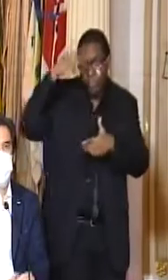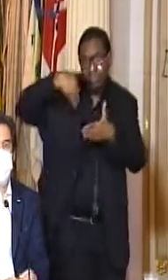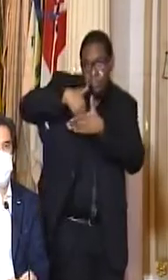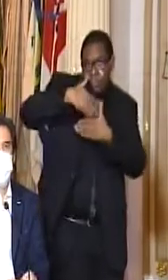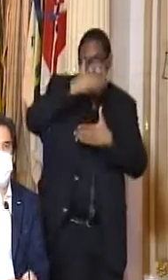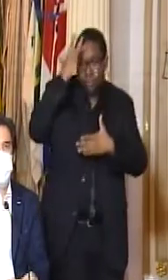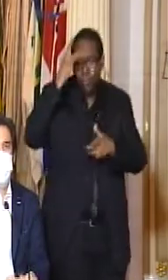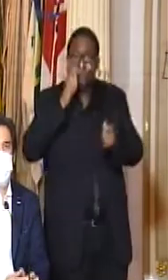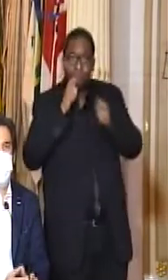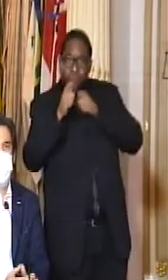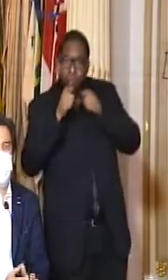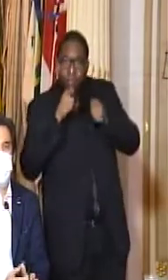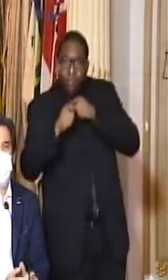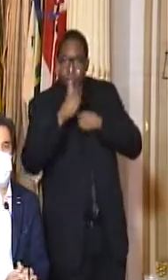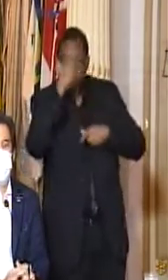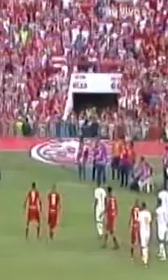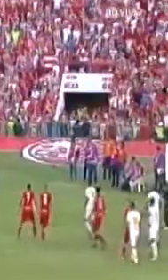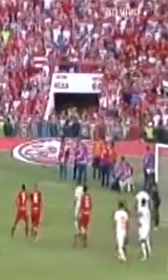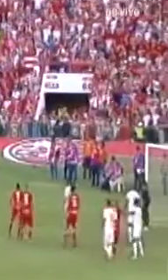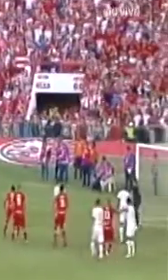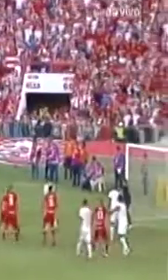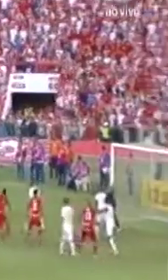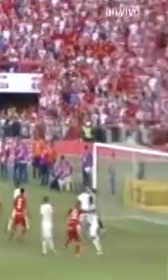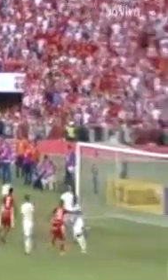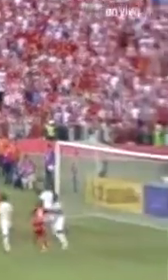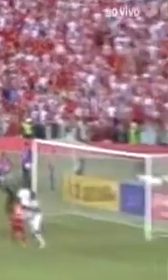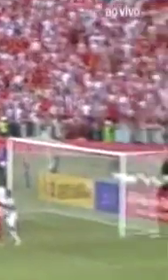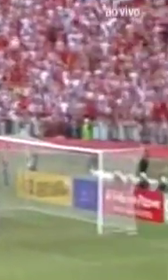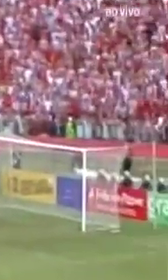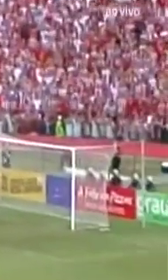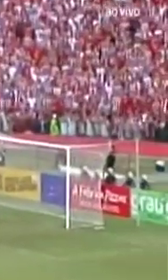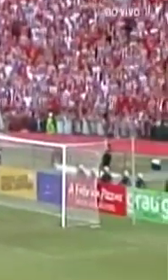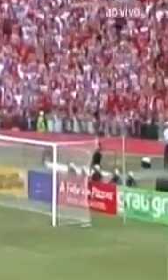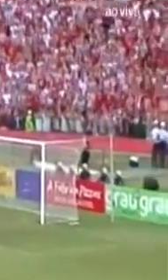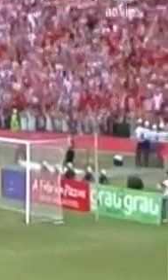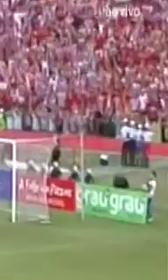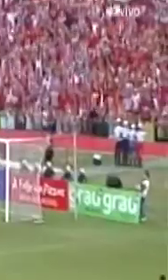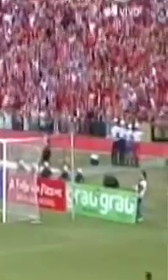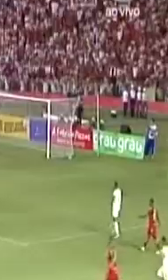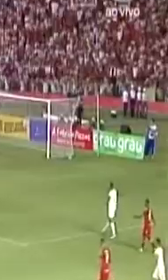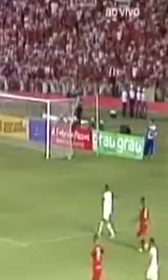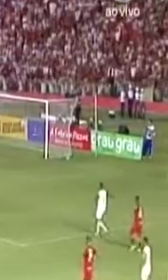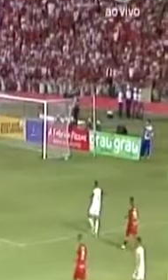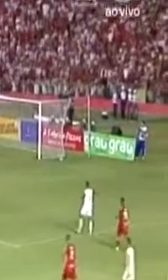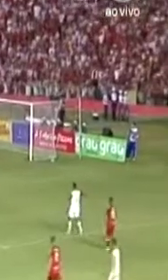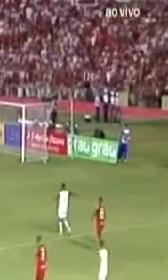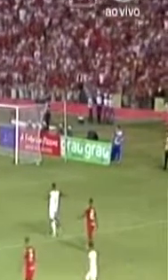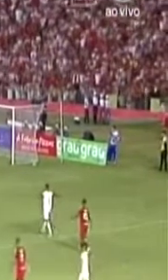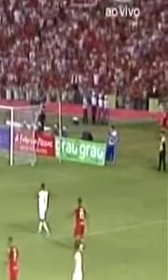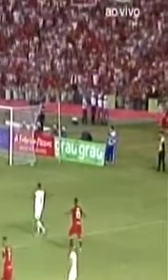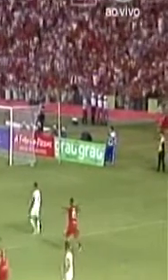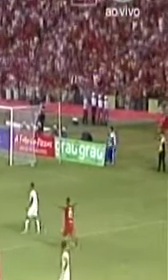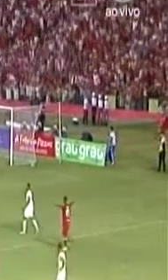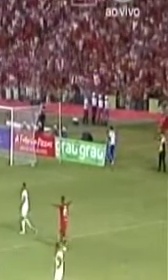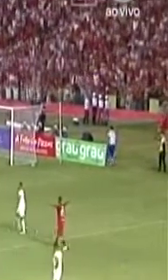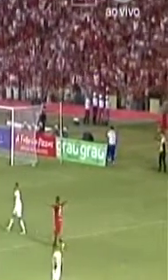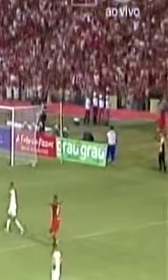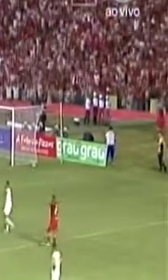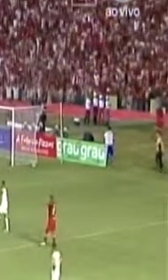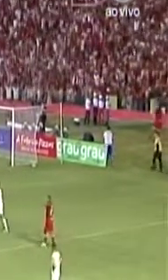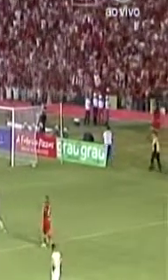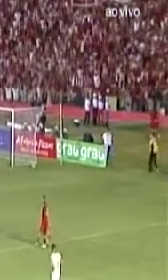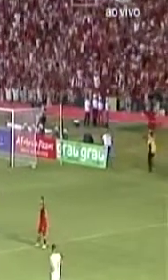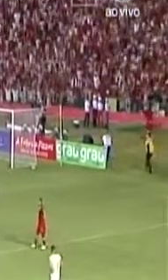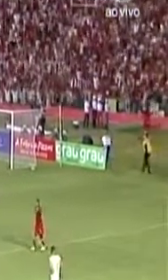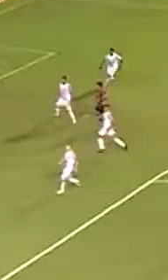imprensa, os colaboradores todos. Claro que as partidas serão sem público e não tem previsão de torcida